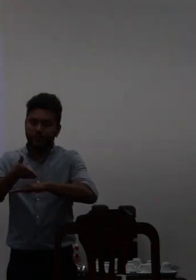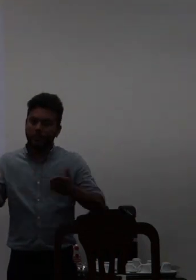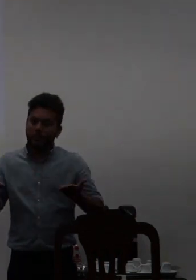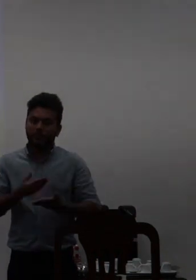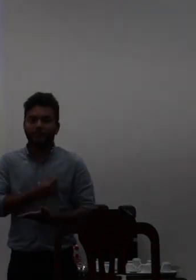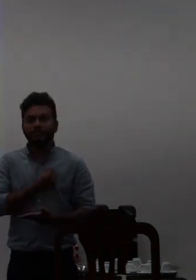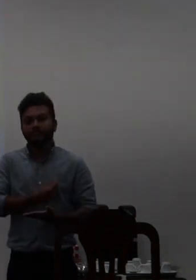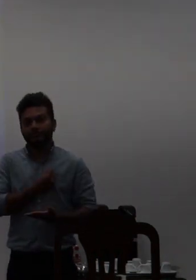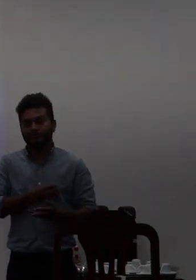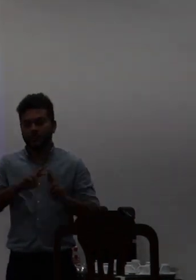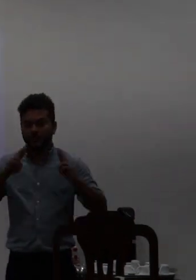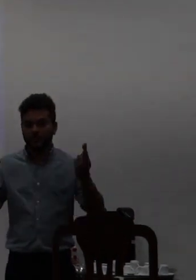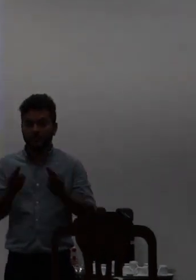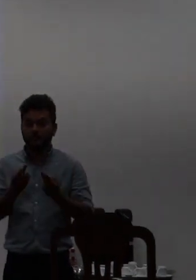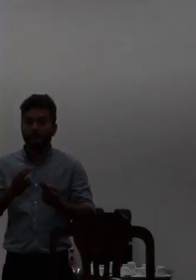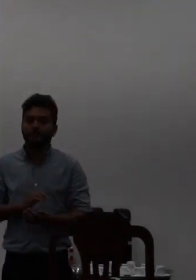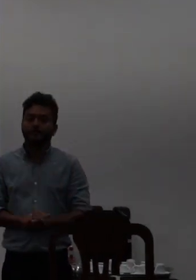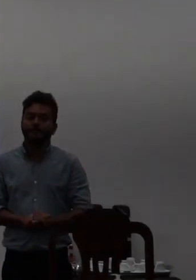sessão